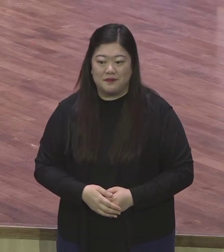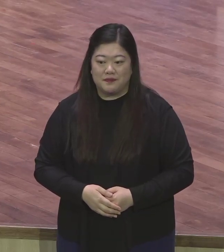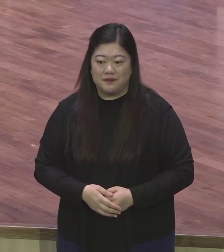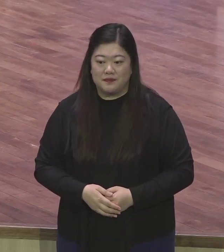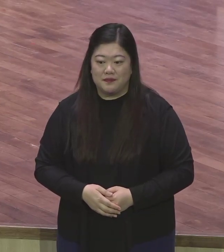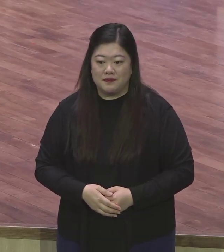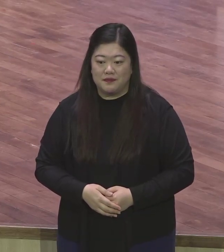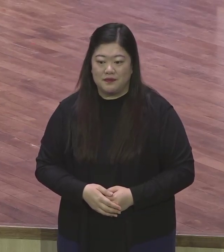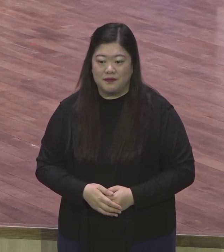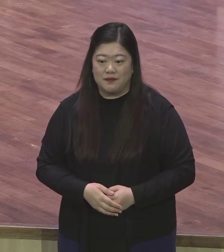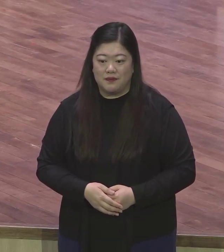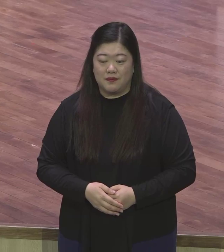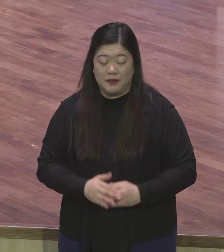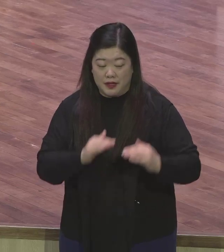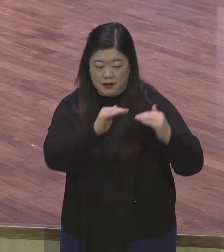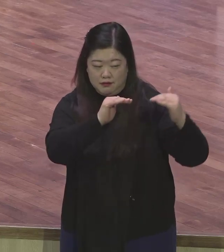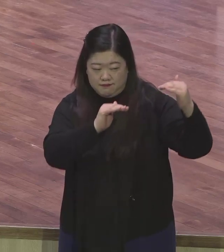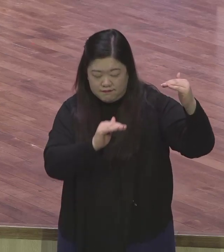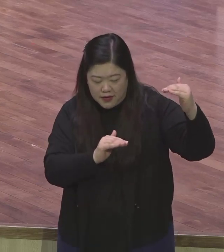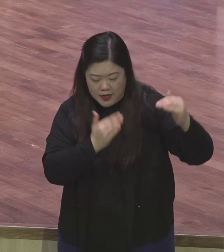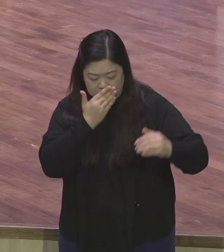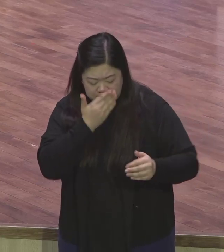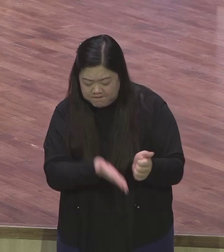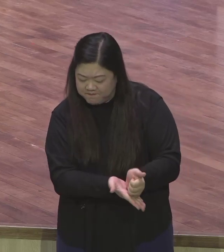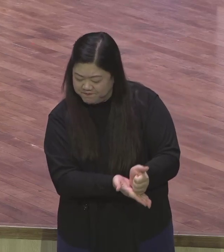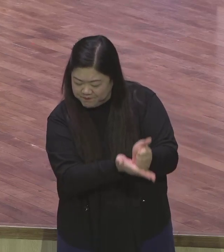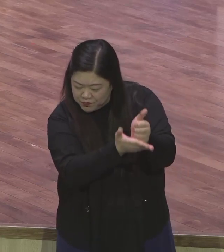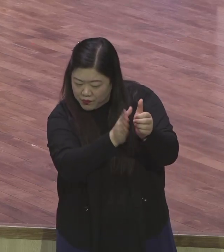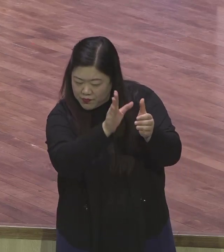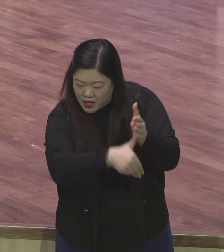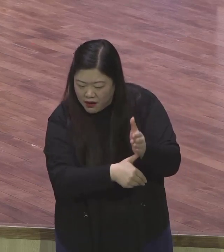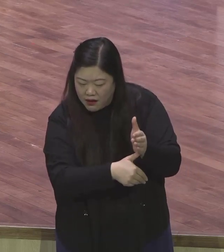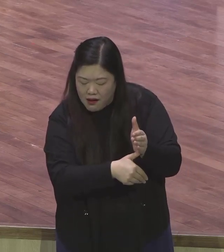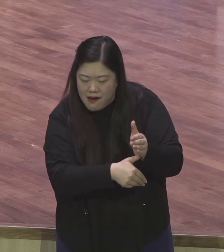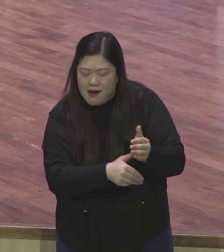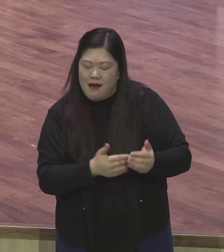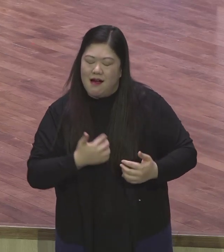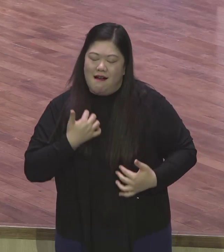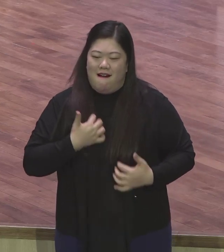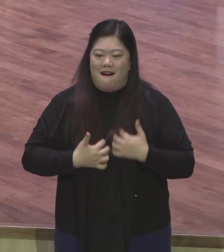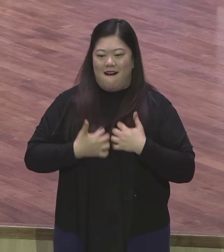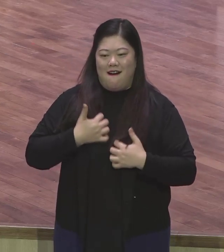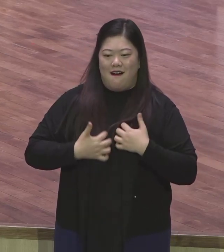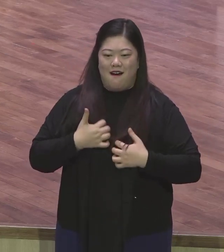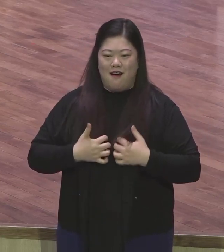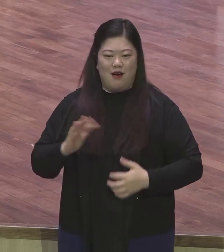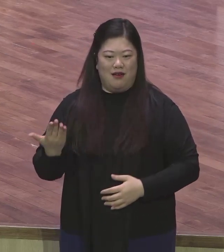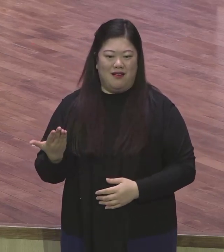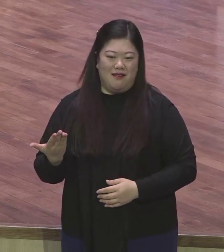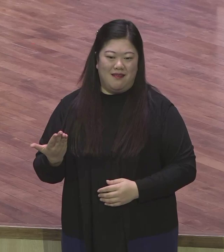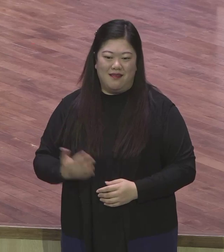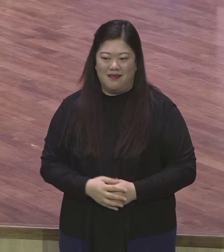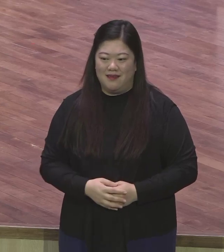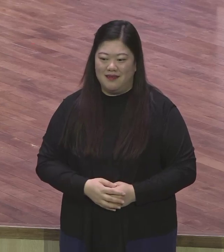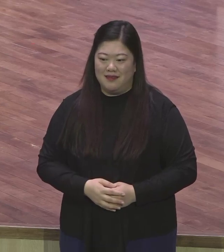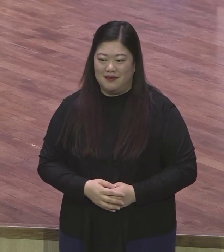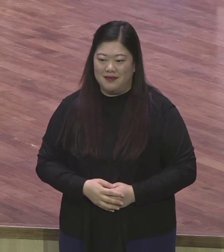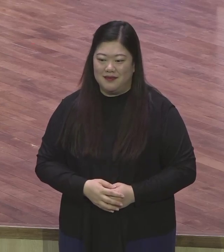삶 속에 뭐가 아니냐 보람이 있고 기쁨이 있어요 이 속에 자 여러분 삶 속에